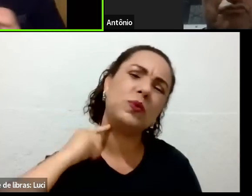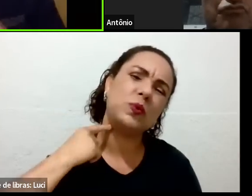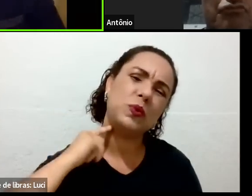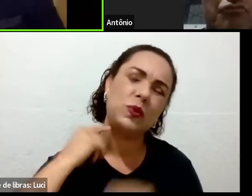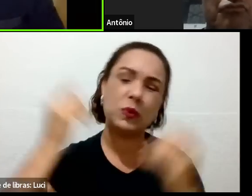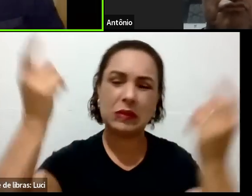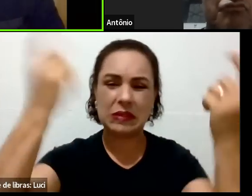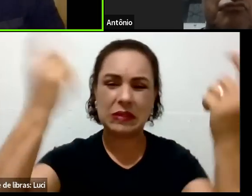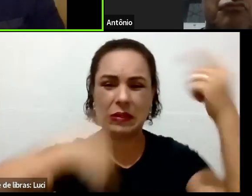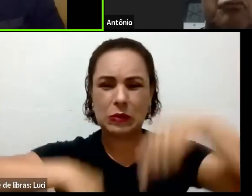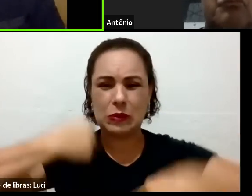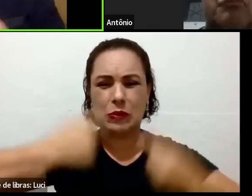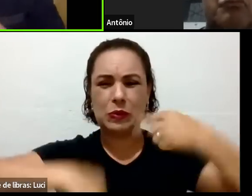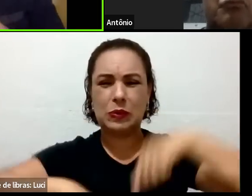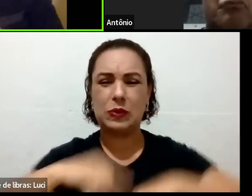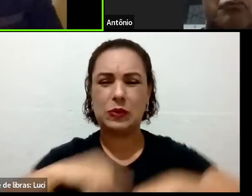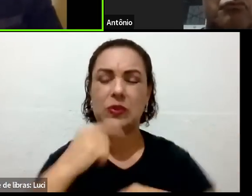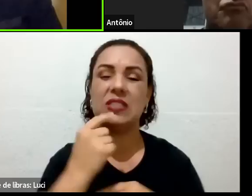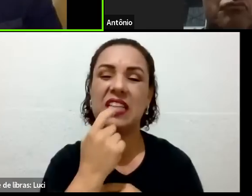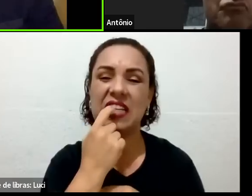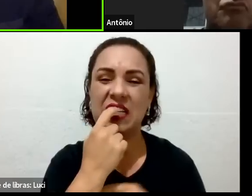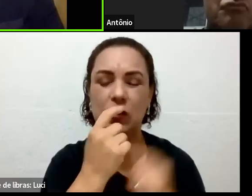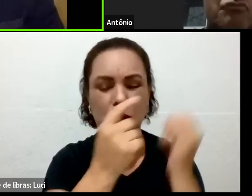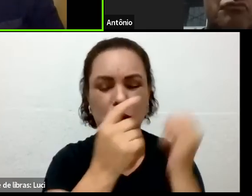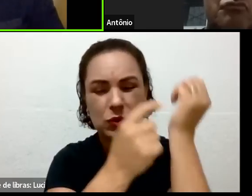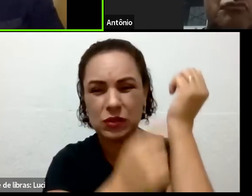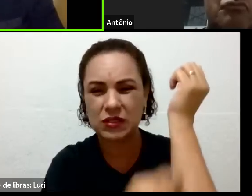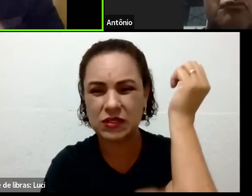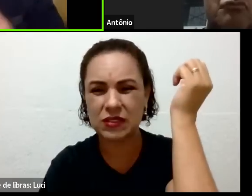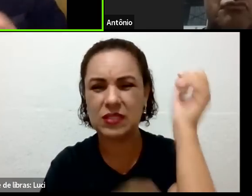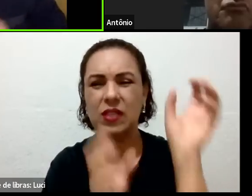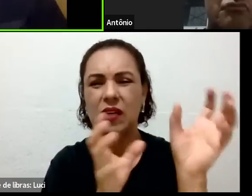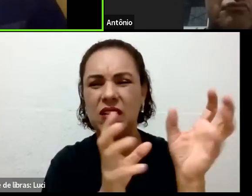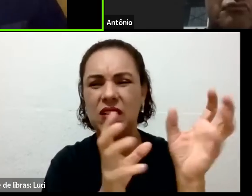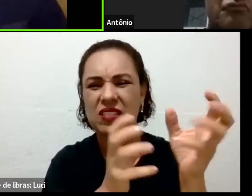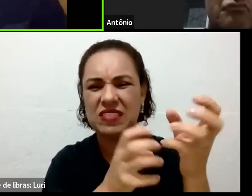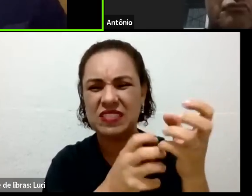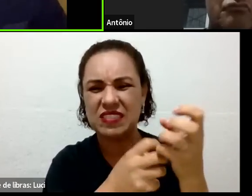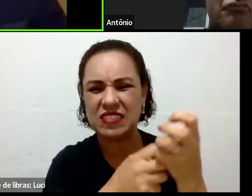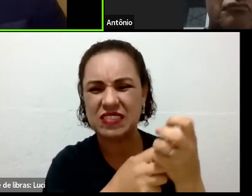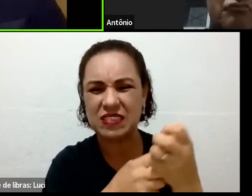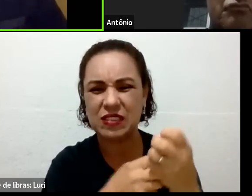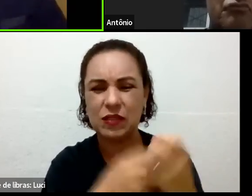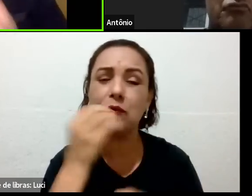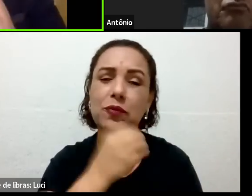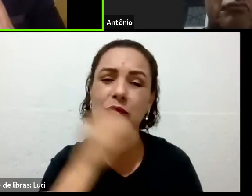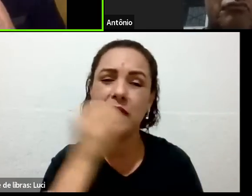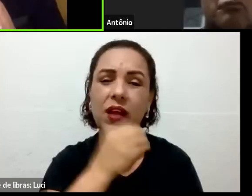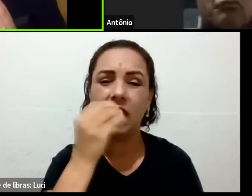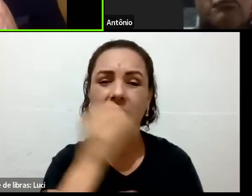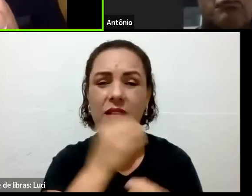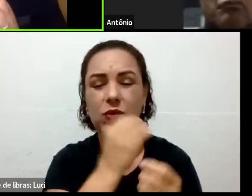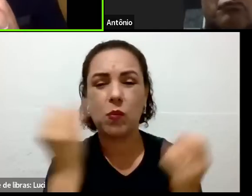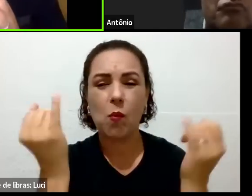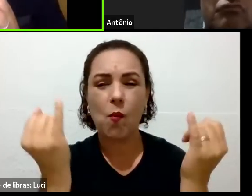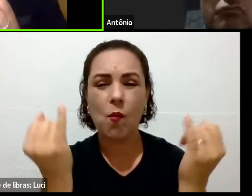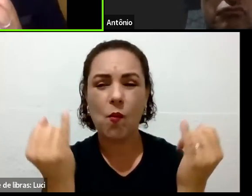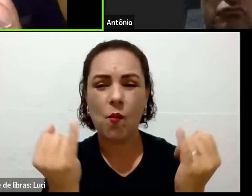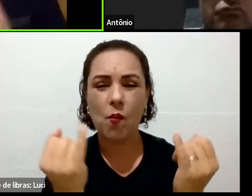a massa mineral óssea, e aí vem essas dores que o senhor está sentindo, o que esse projeto vai fazer? Ele vai